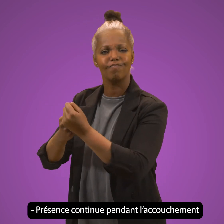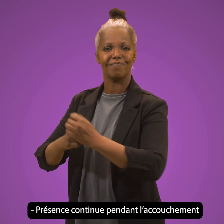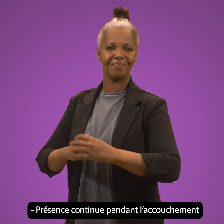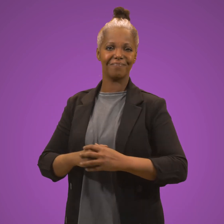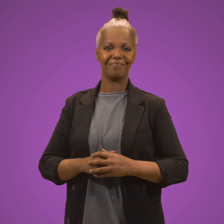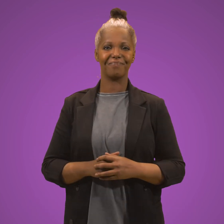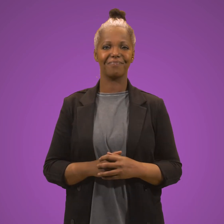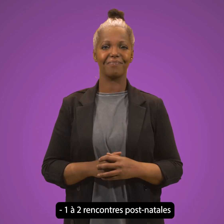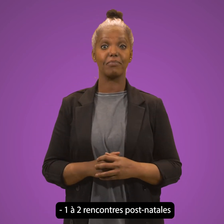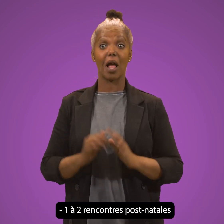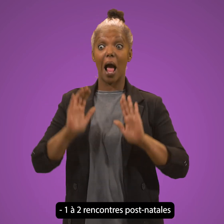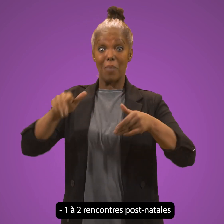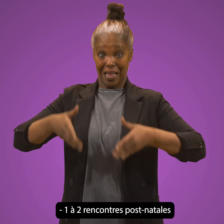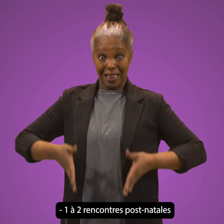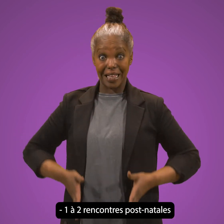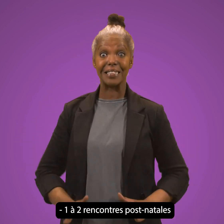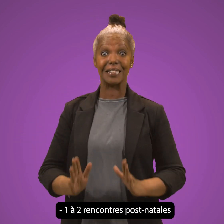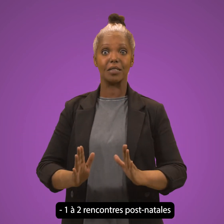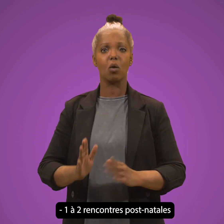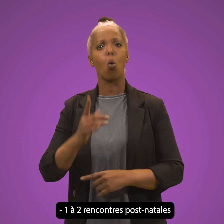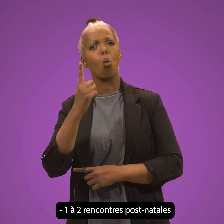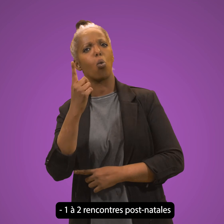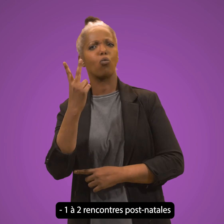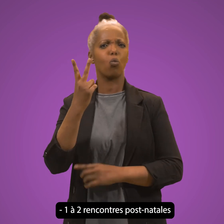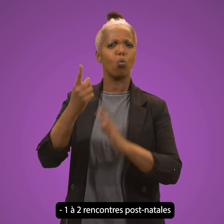Une à deux rencontres post-natales